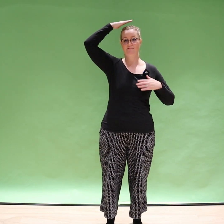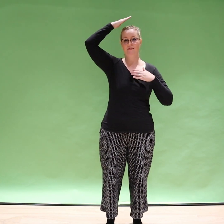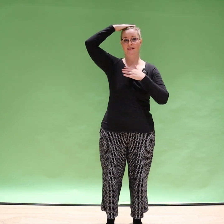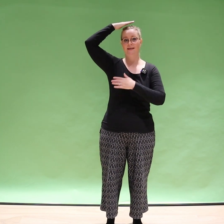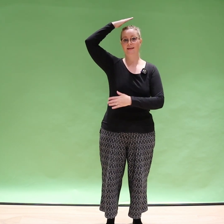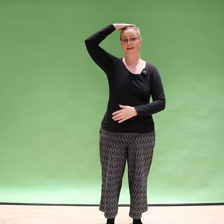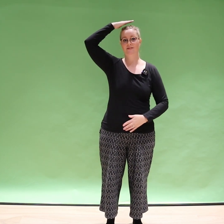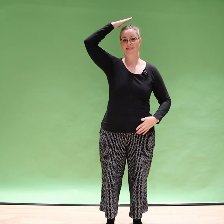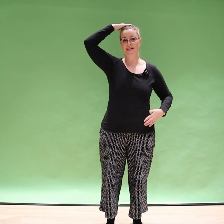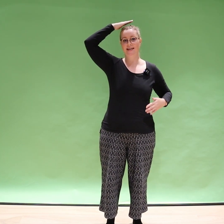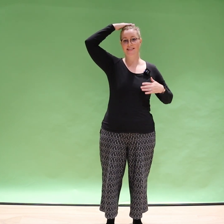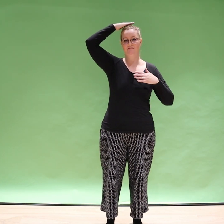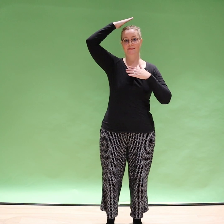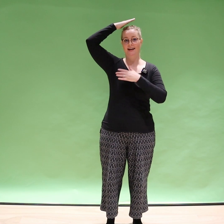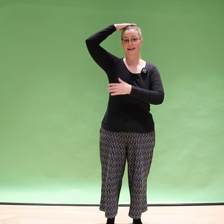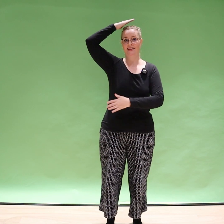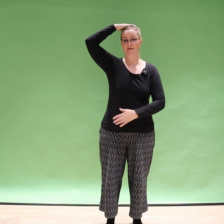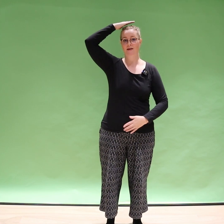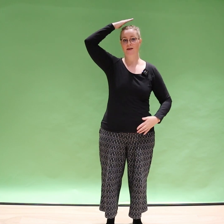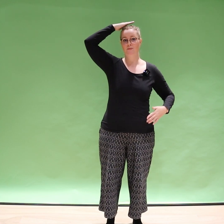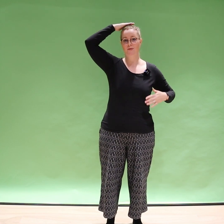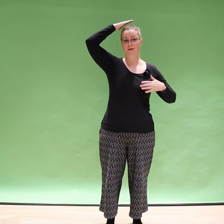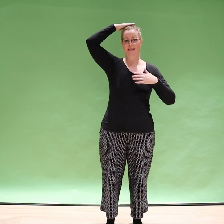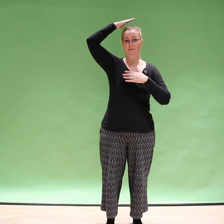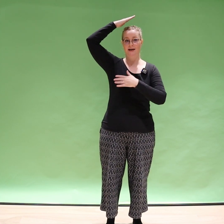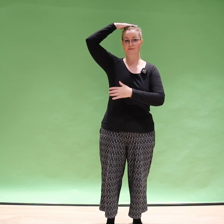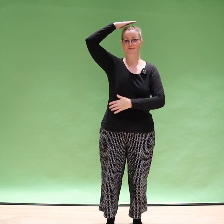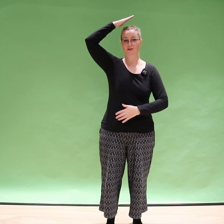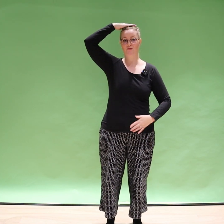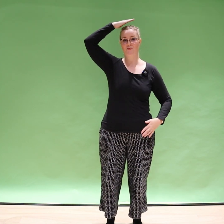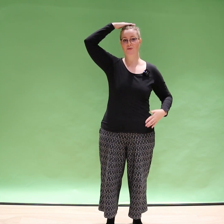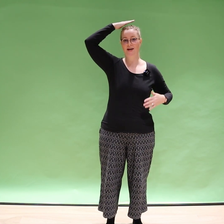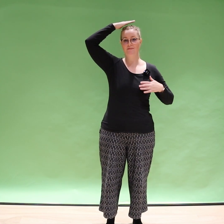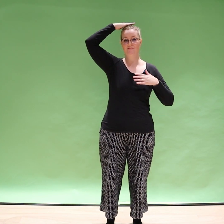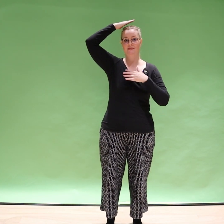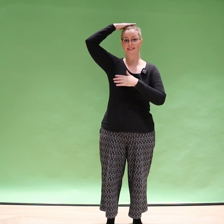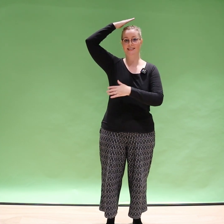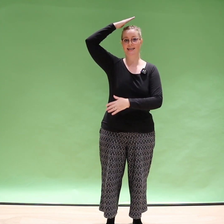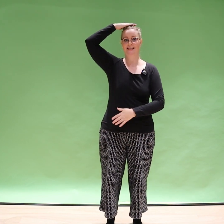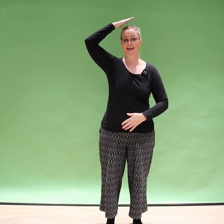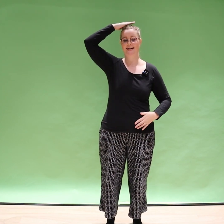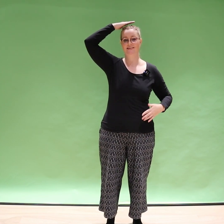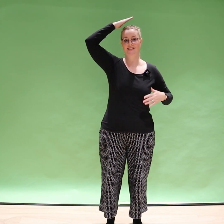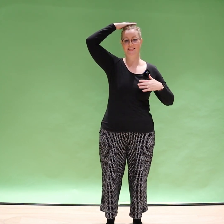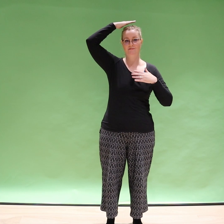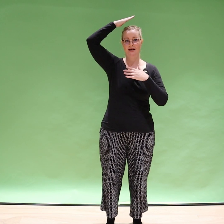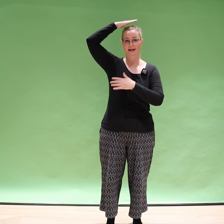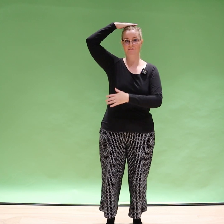ja vasen käsi lähtee pyörittämään ympyrää tässä rintakehän ja vatsan päällä.